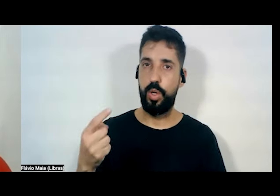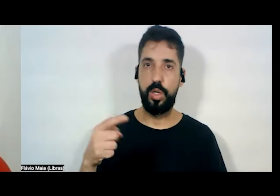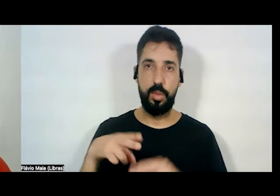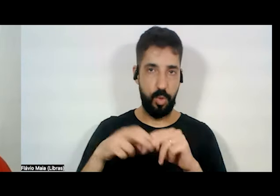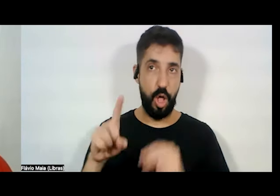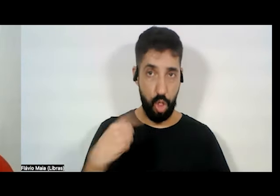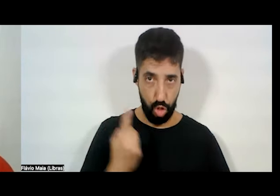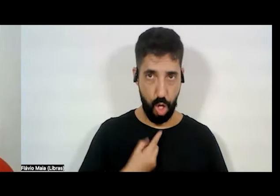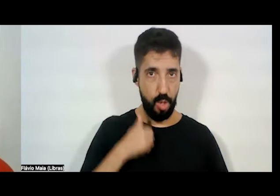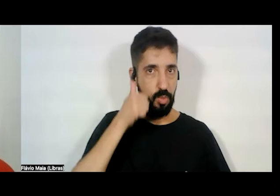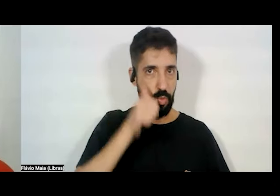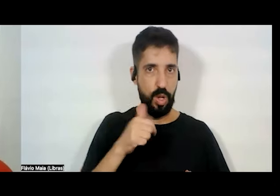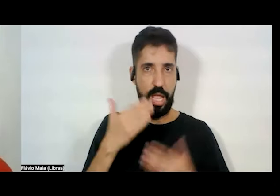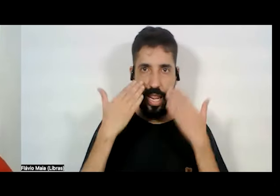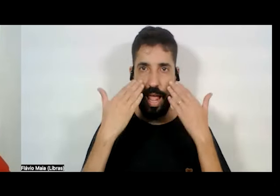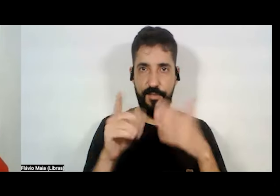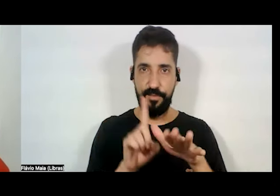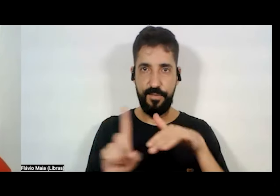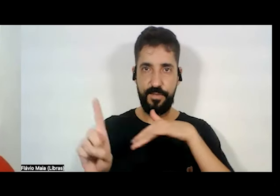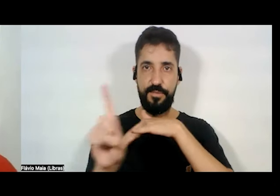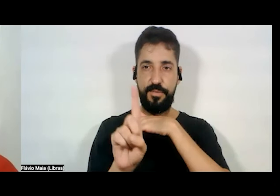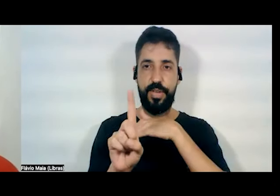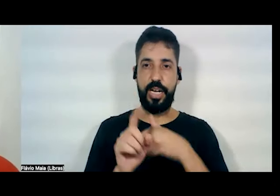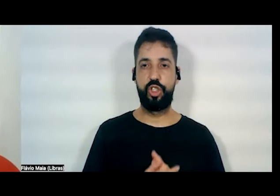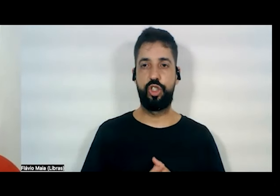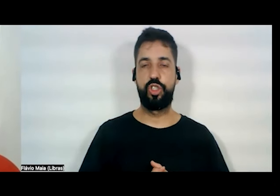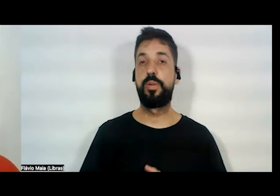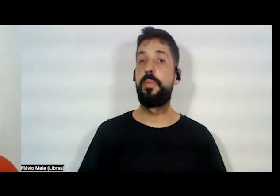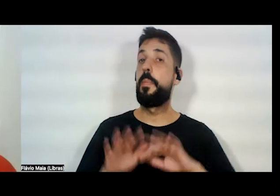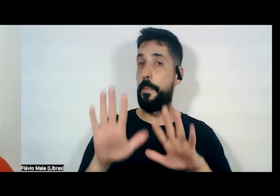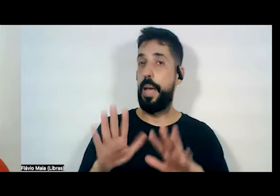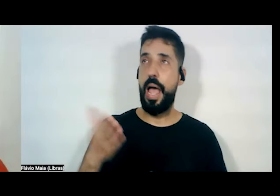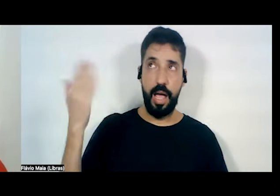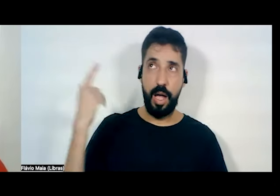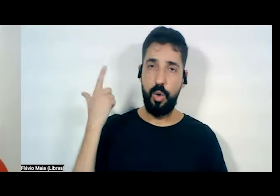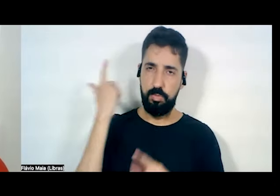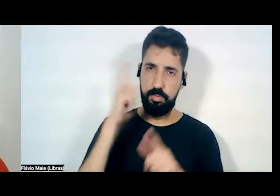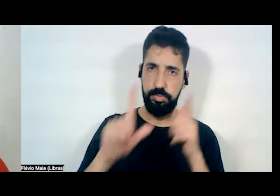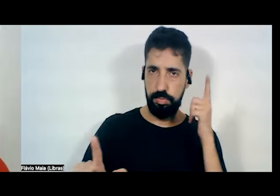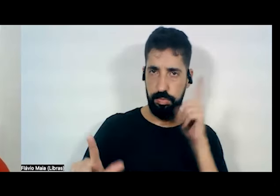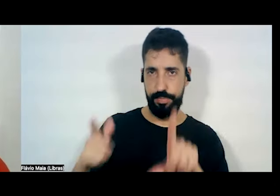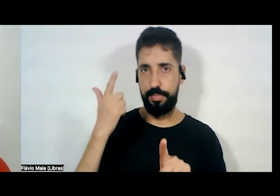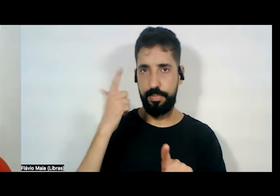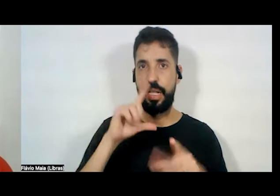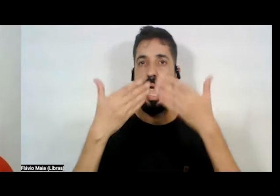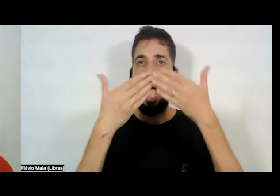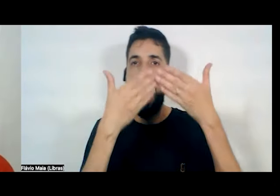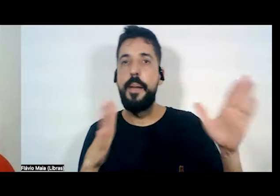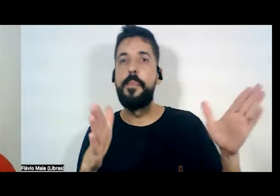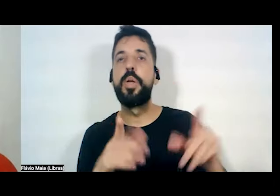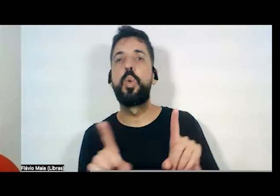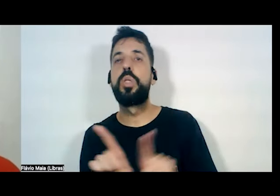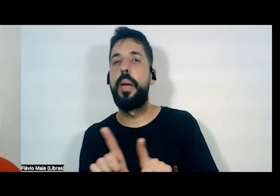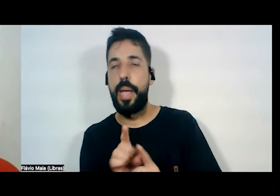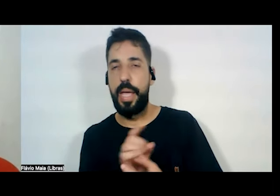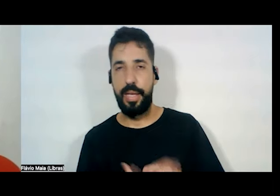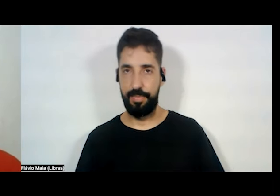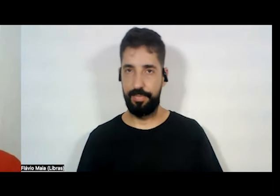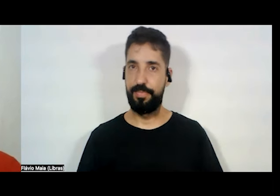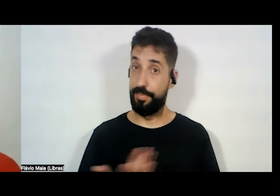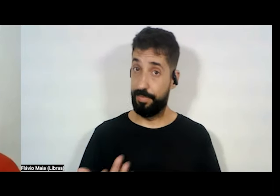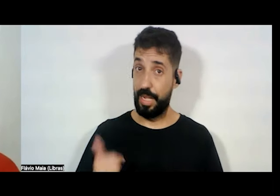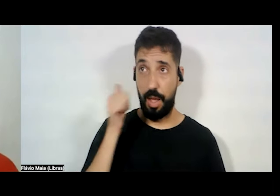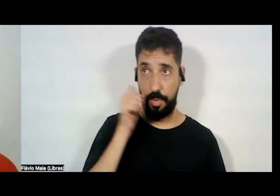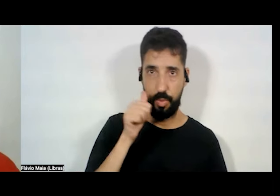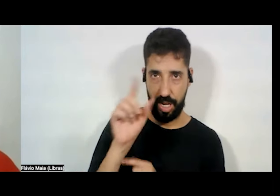frente. Agora, quando a gente conquistou tudo isso, abriu a porta também e eu acho que as mulheres de direita